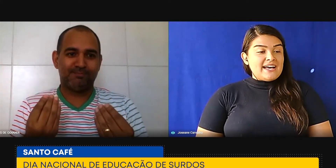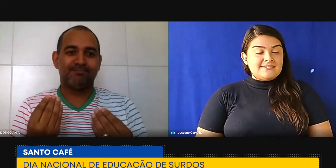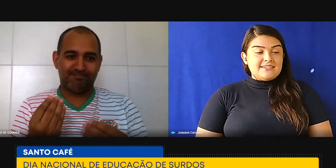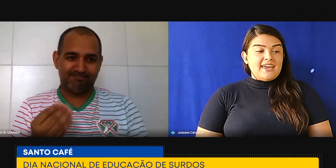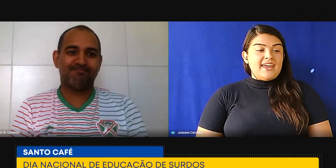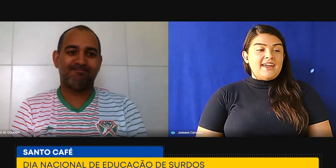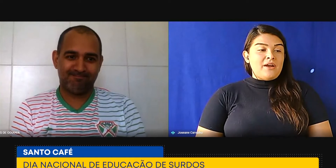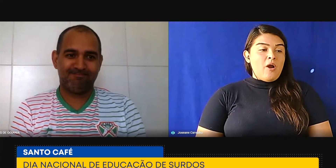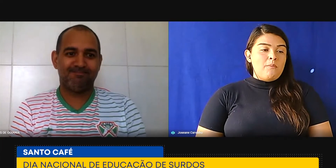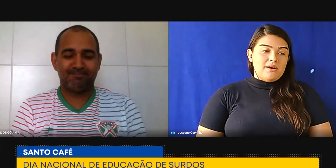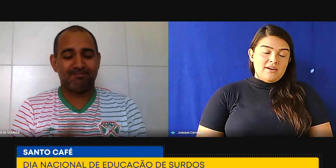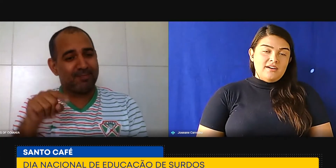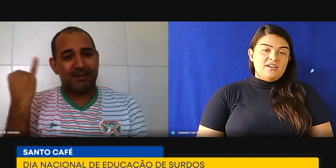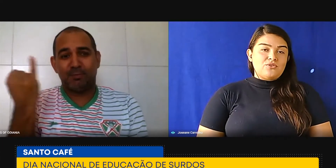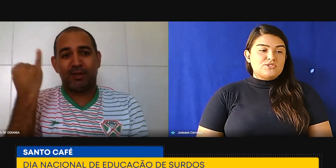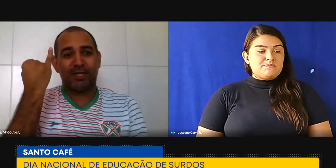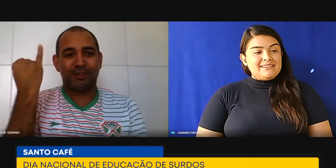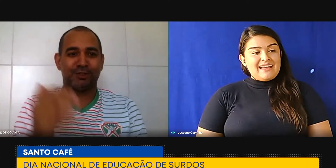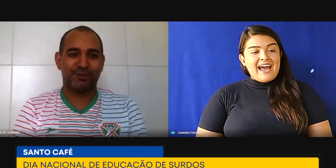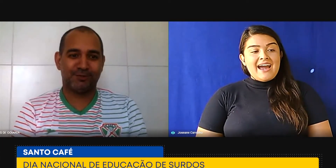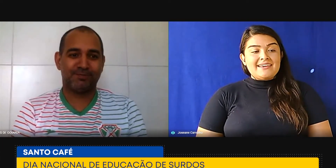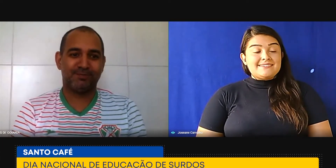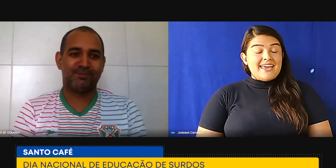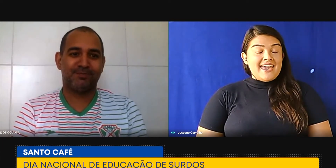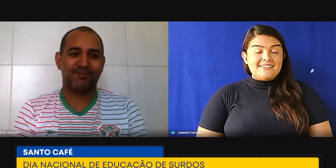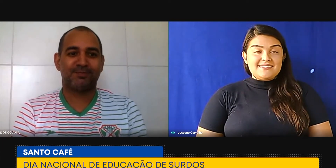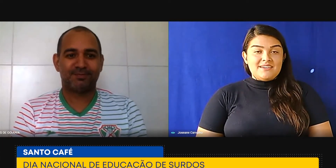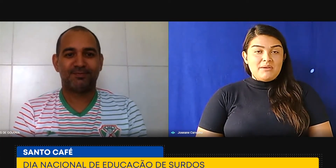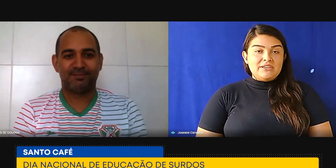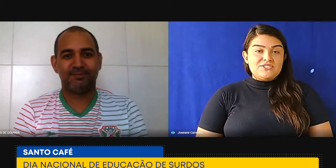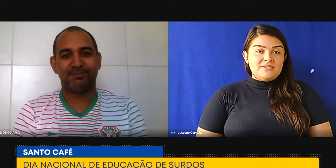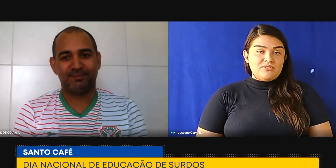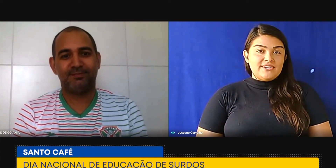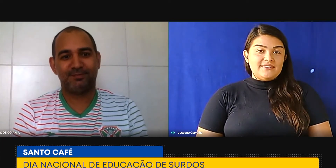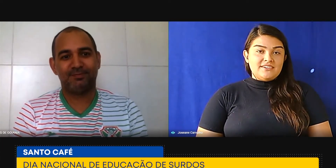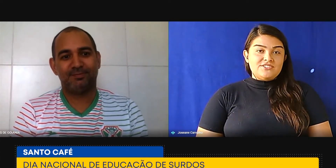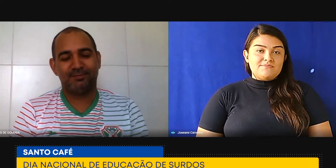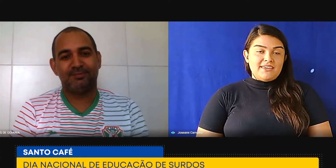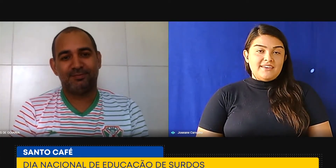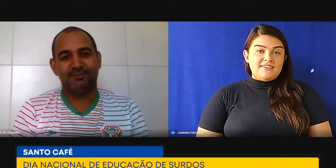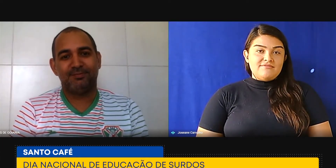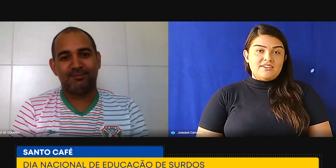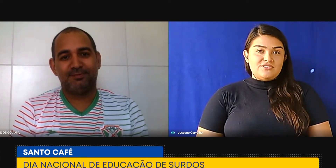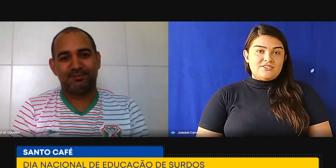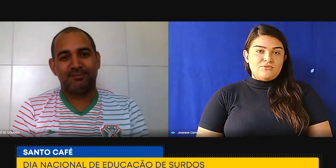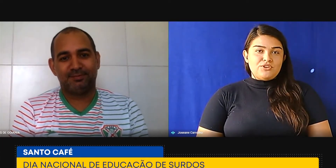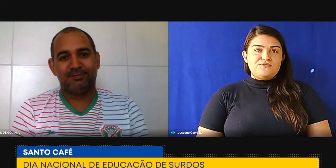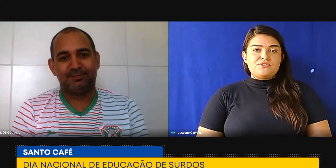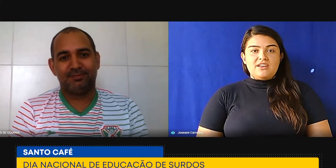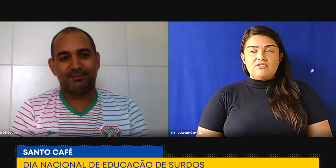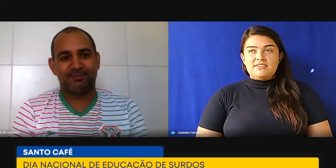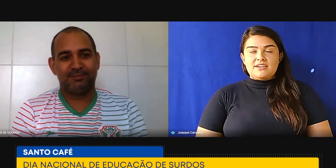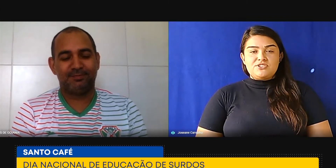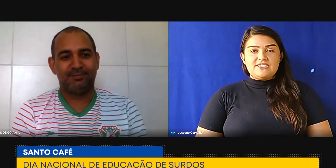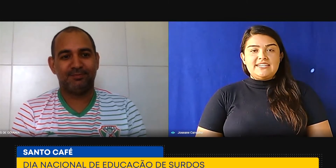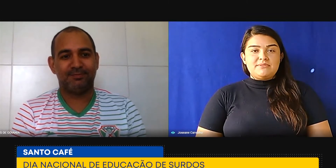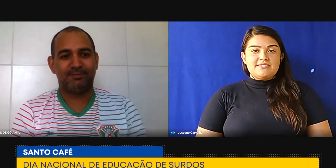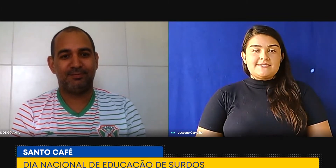lazer, ao banco, hospitais. É extremamente importante, bem relevante, o profissional intérprete de Libras.